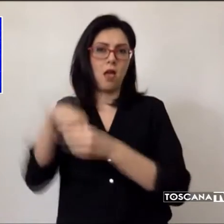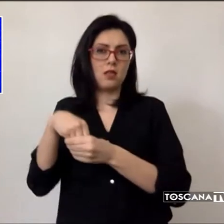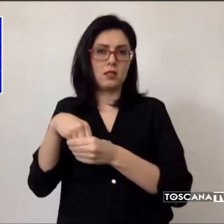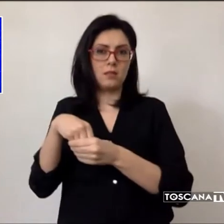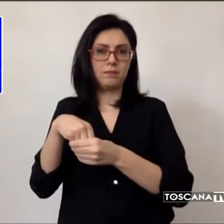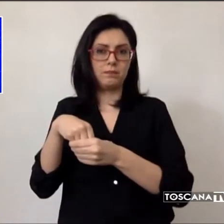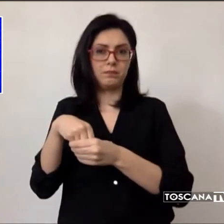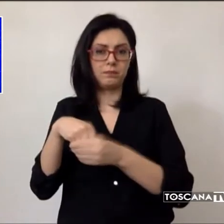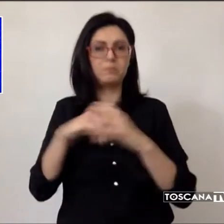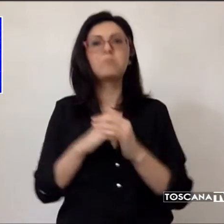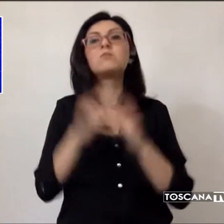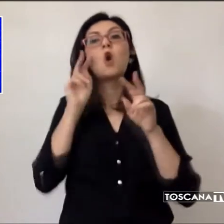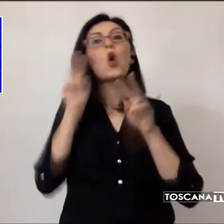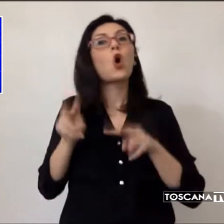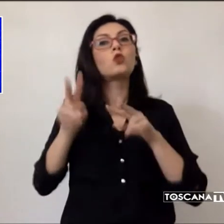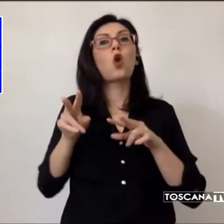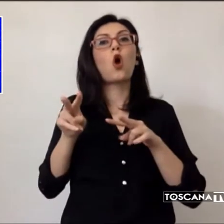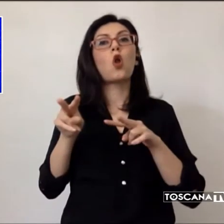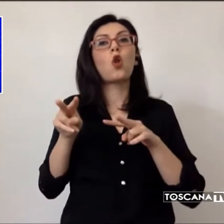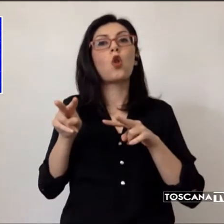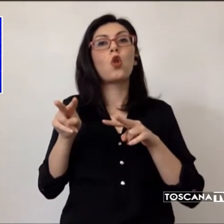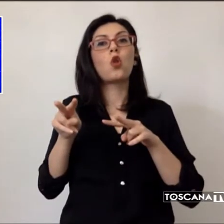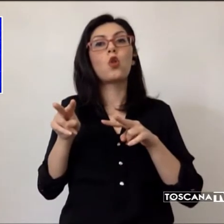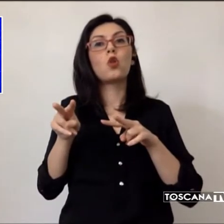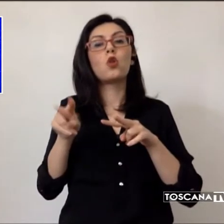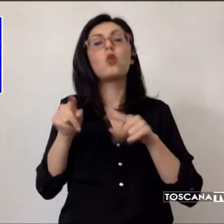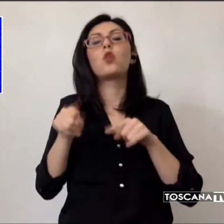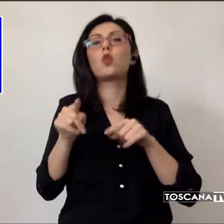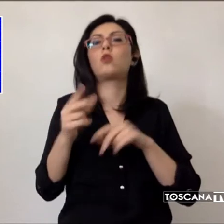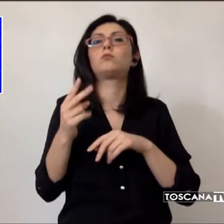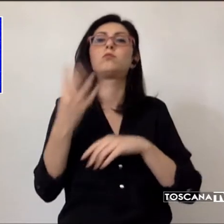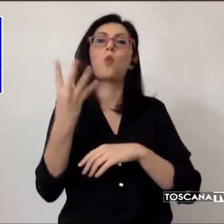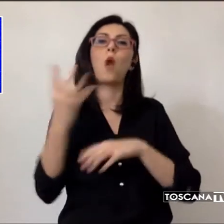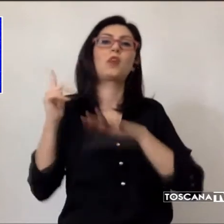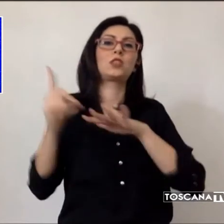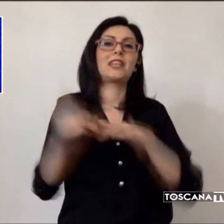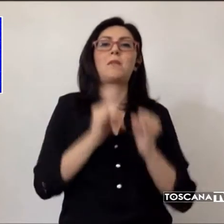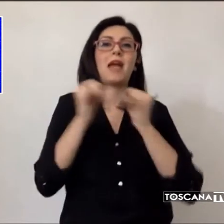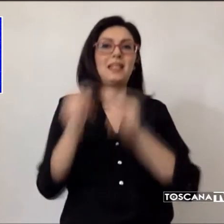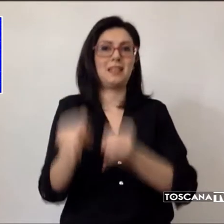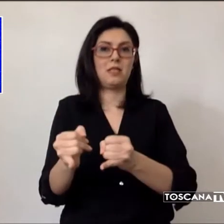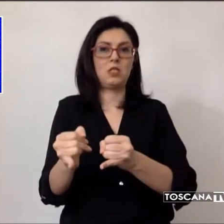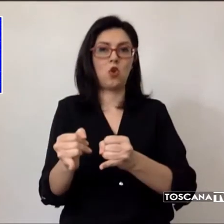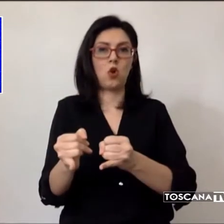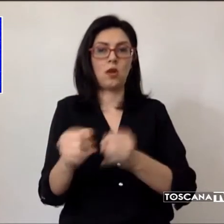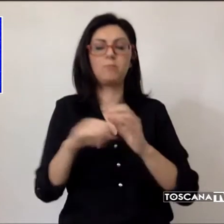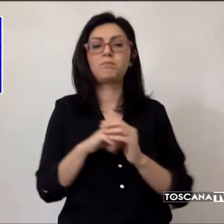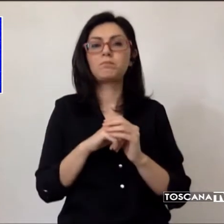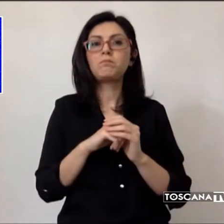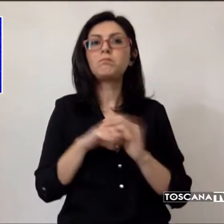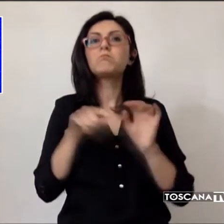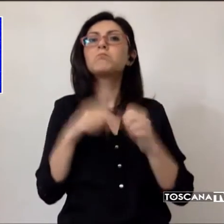avviene a distanza di almeno 4 settimane dalla dimissione. Dall'inizio dell'attività post-Covid